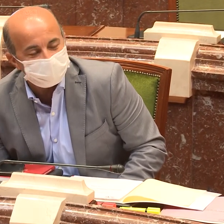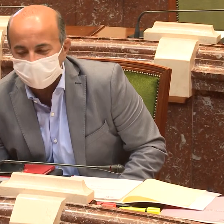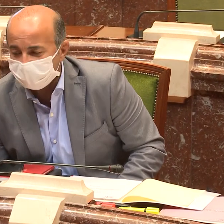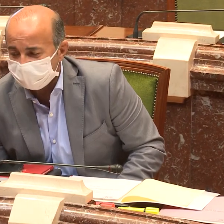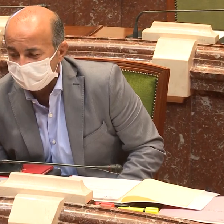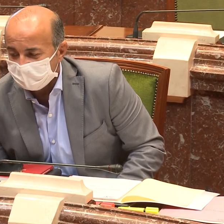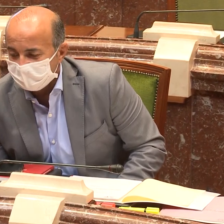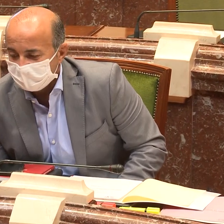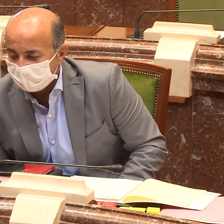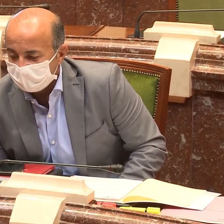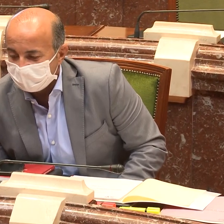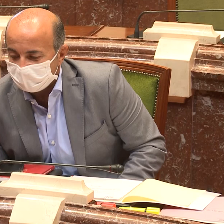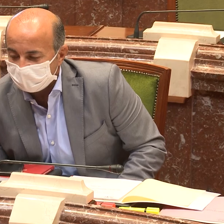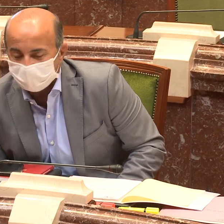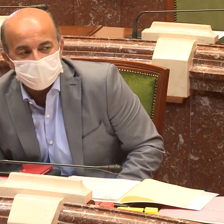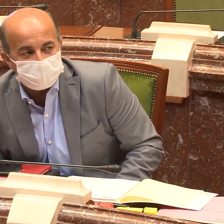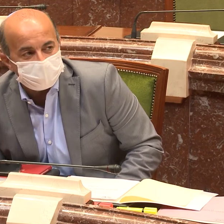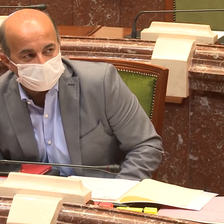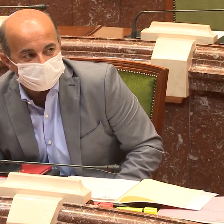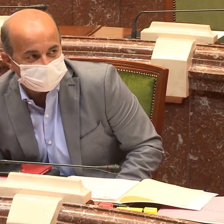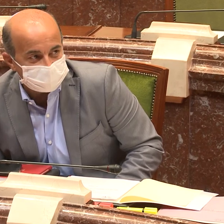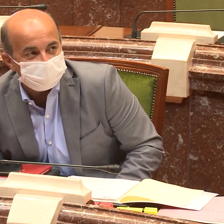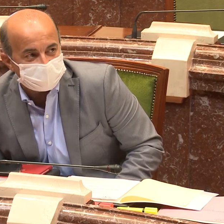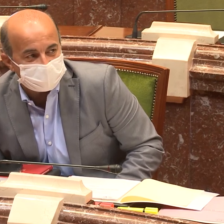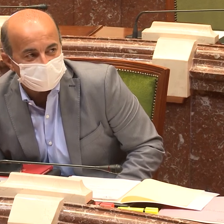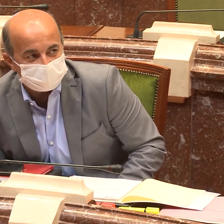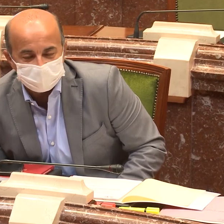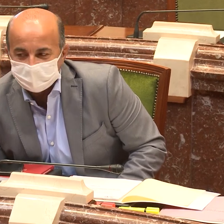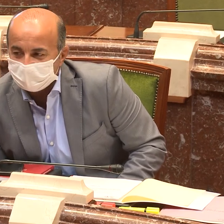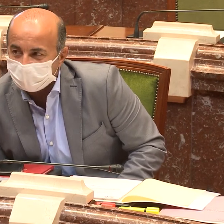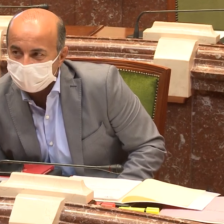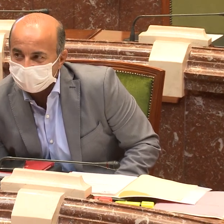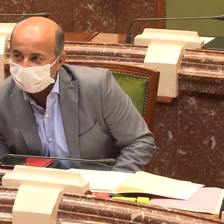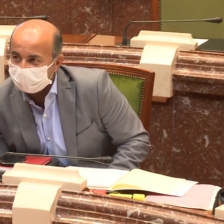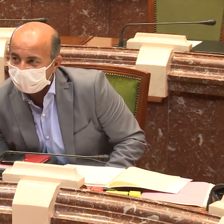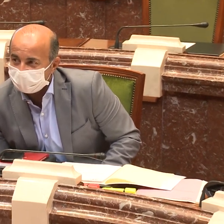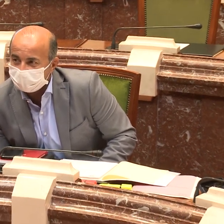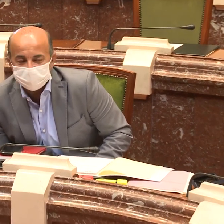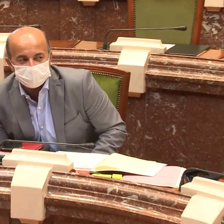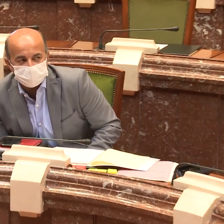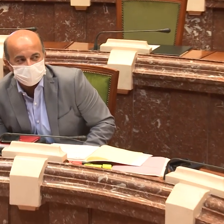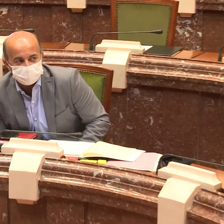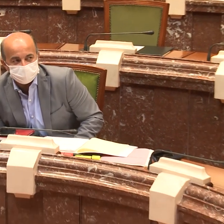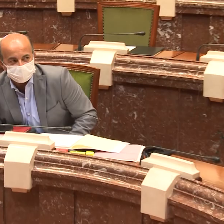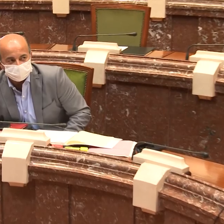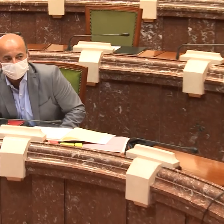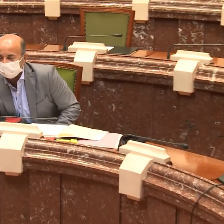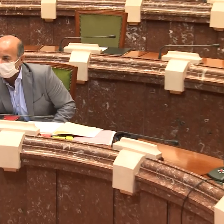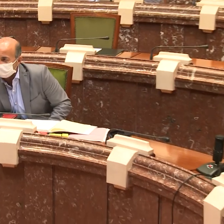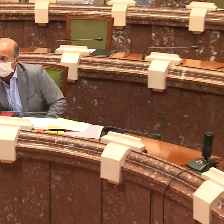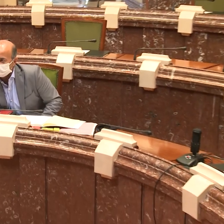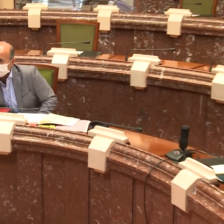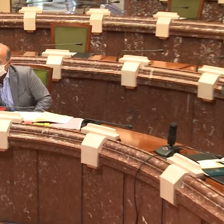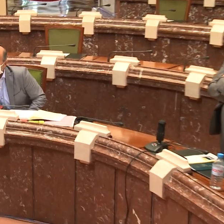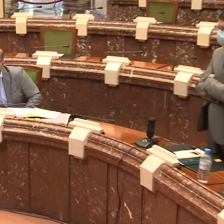aporta una vez más. Y, bueno, damos por finalizada la comparecencia y cerramos la sesión. que nos